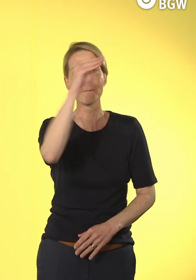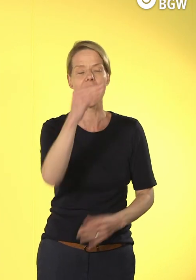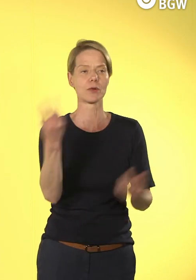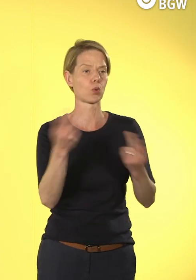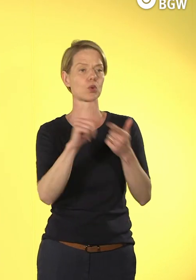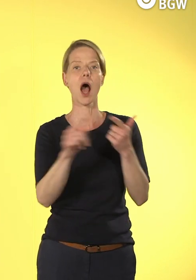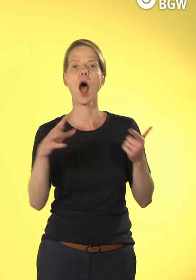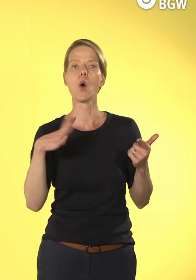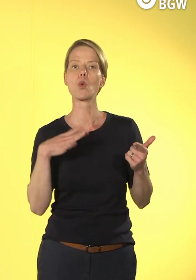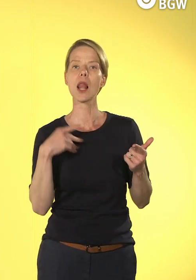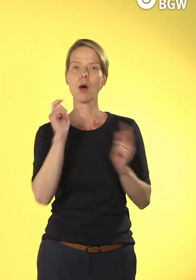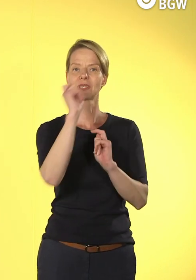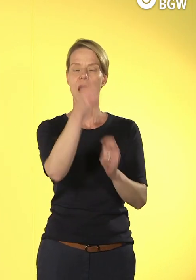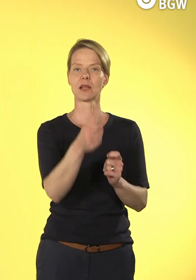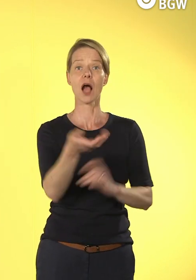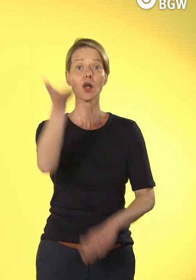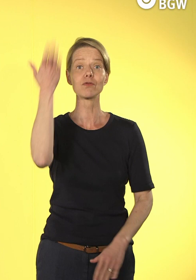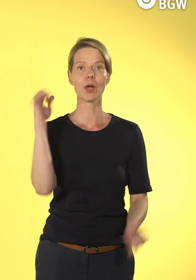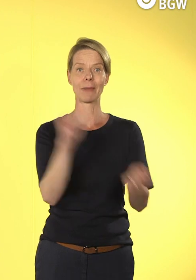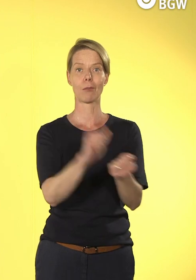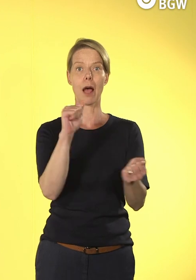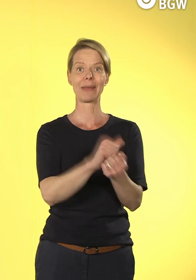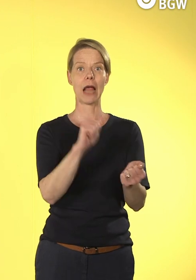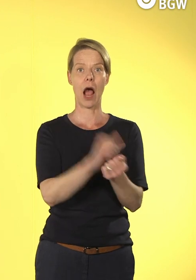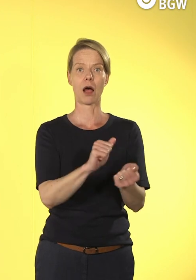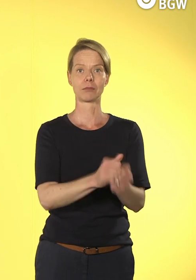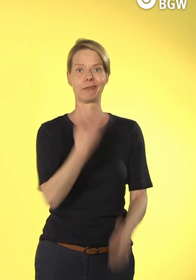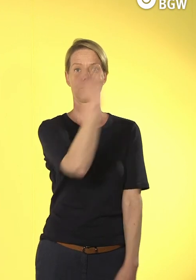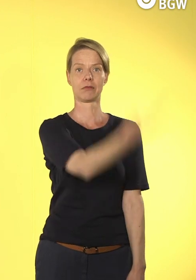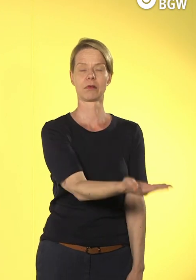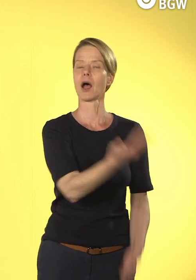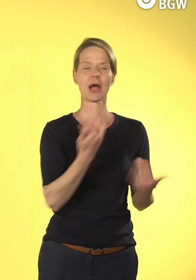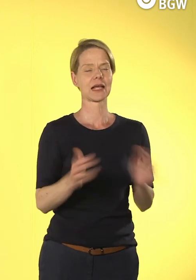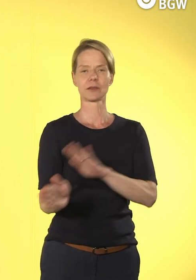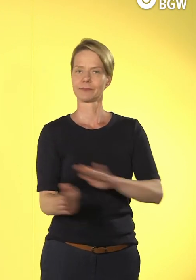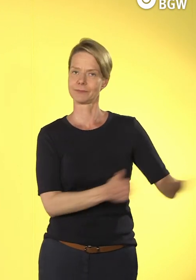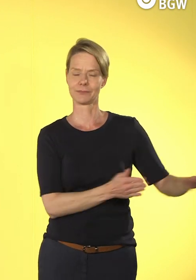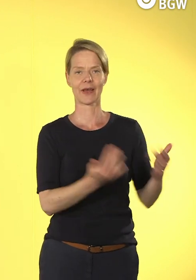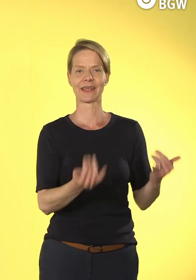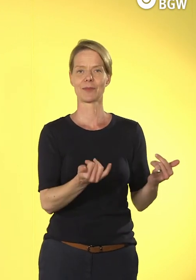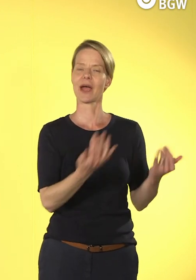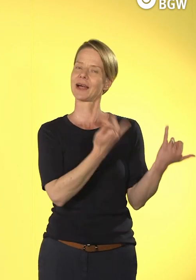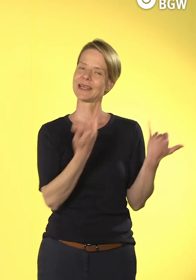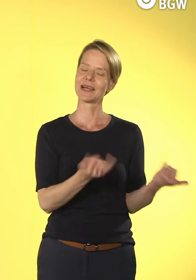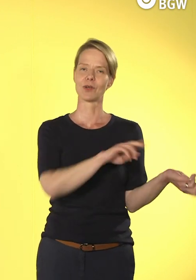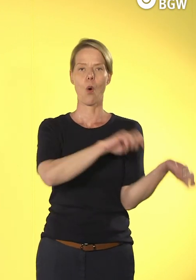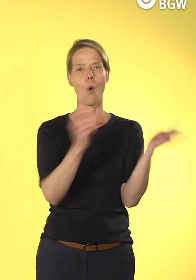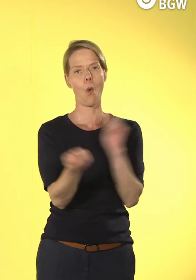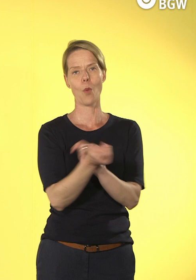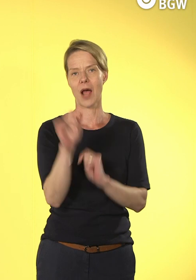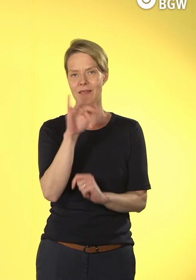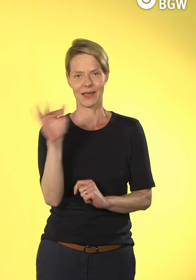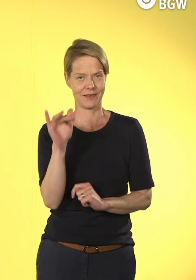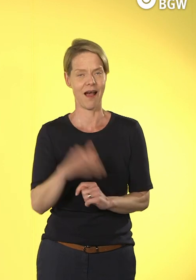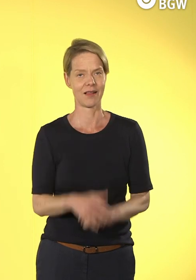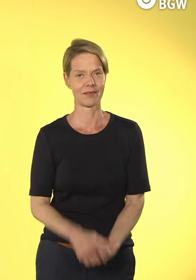mehreren Durchschlägen und Scheinen abgegeben werden, sondern durch einen digitalen Workflow. So ist dann der Fachbegriff. Und bei der Dokumentation ist es ähnlich.